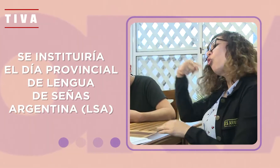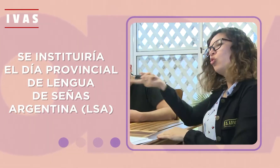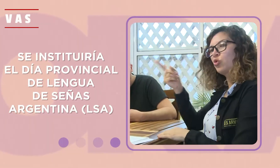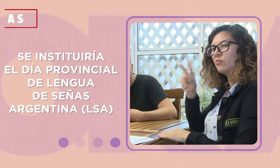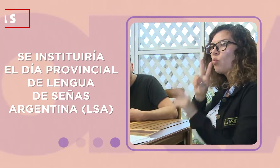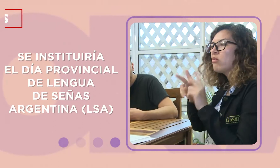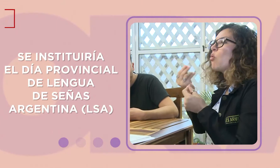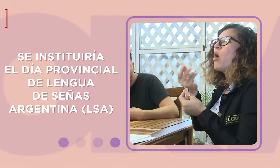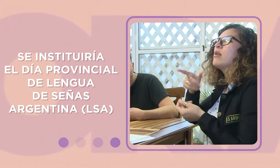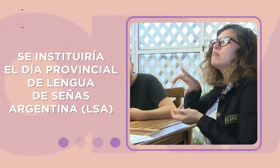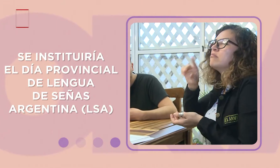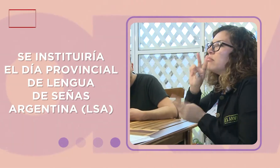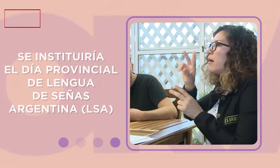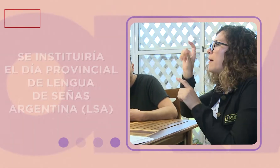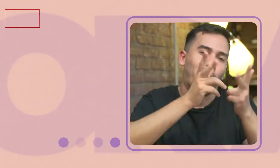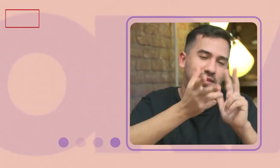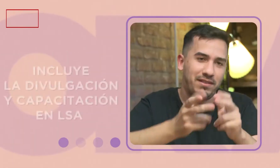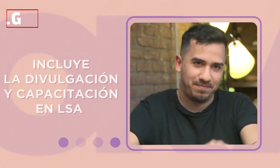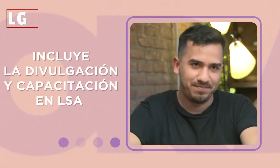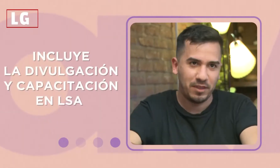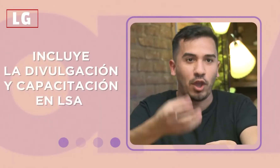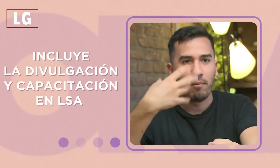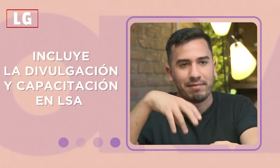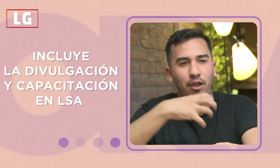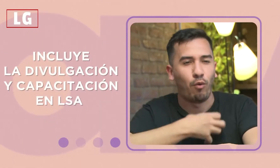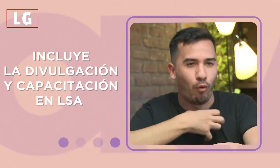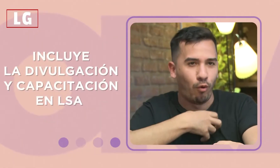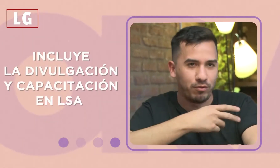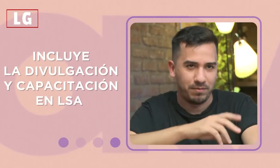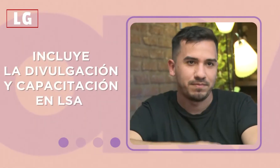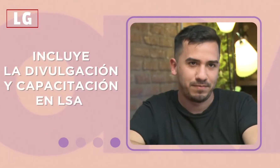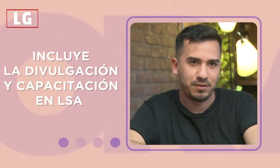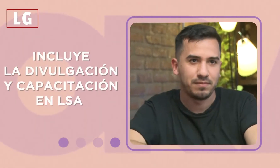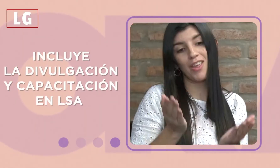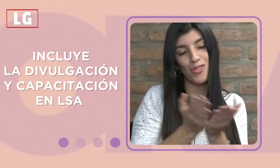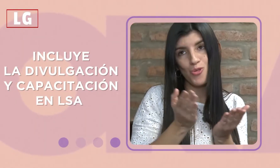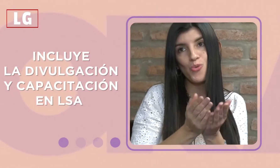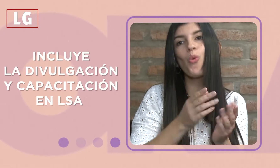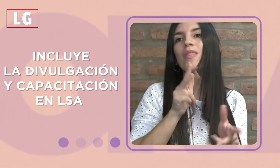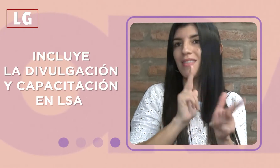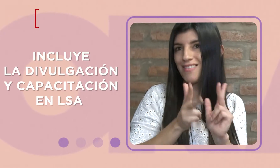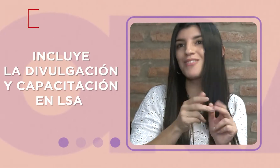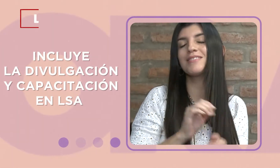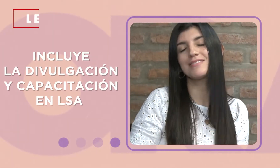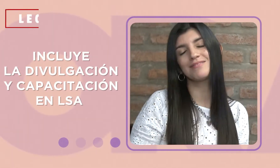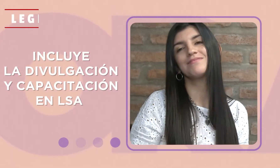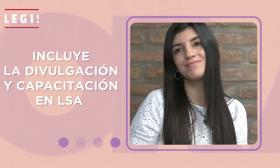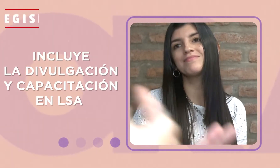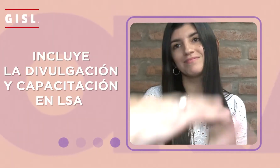argentina como la lengua natural de las personas sordas para todo el territorio provincial y otra enfocada a la salud para que